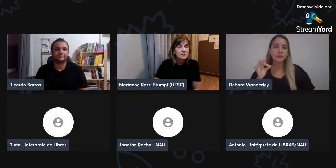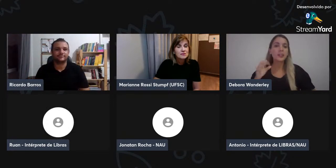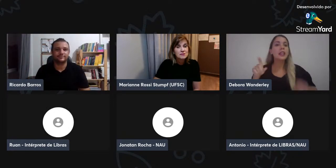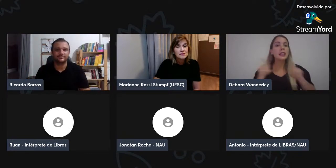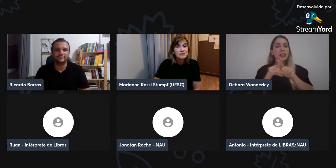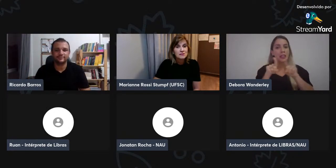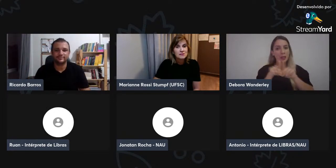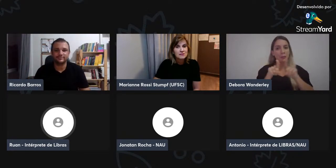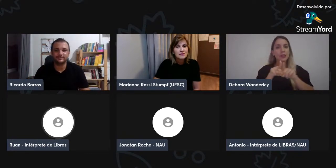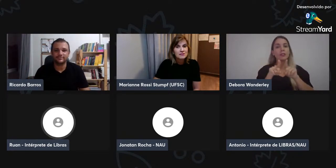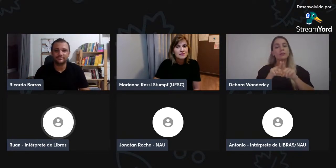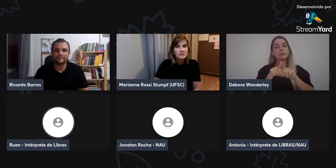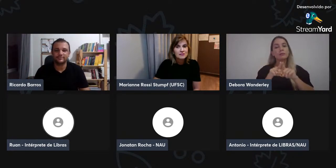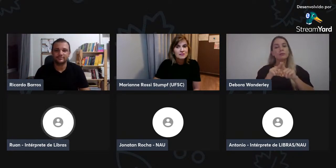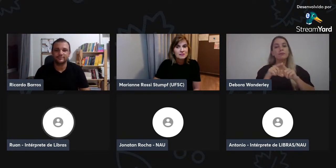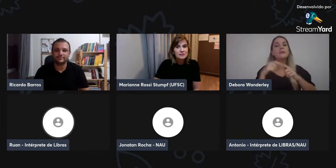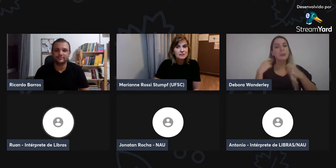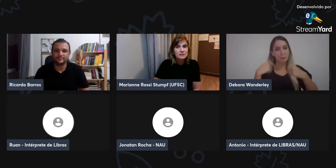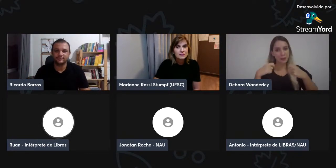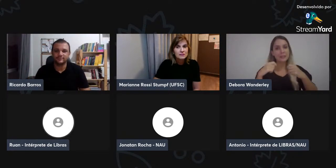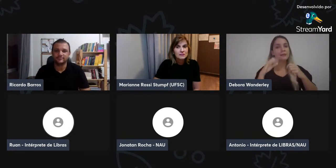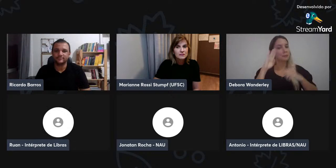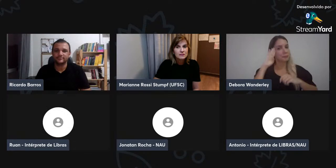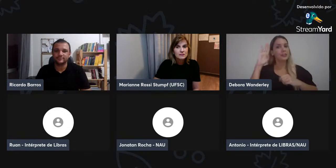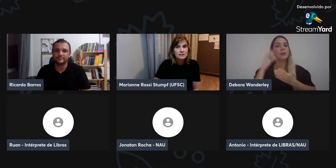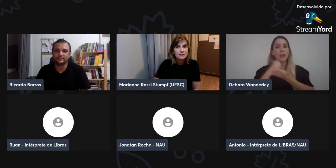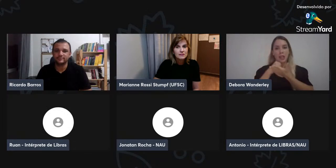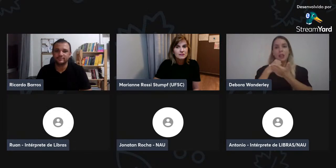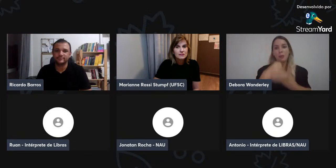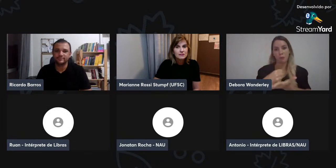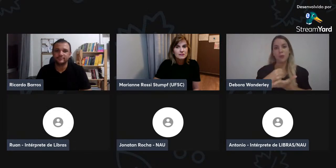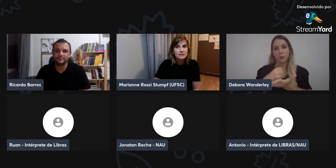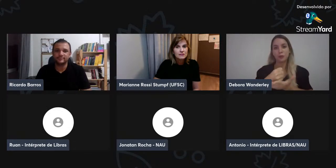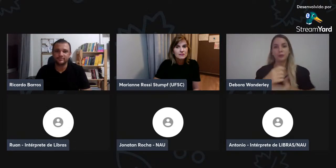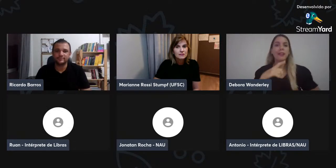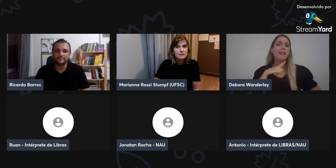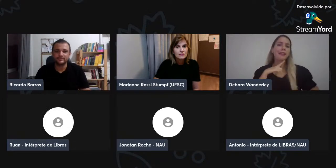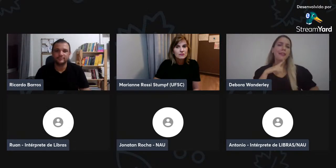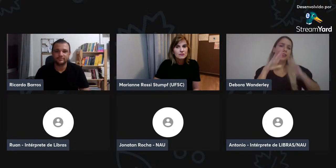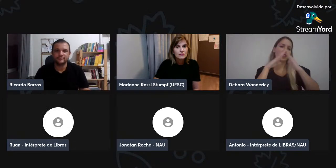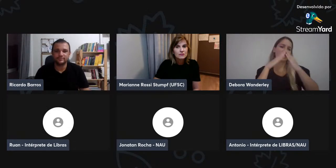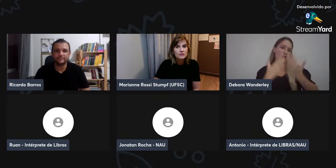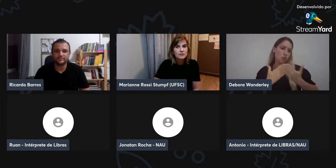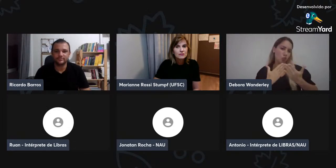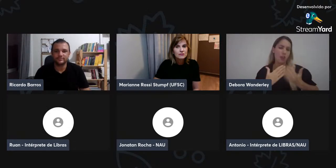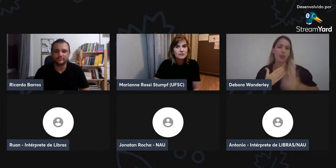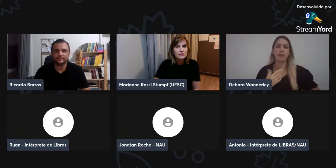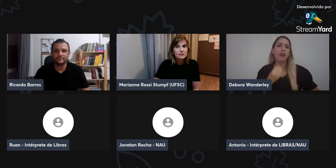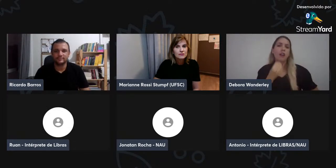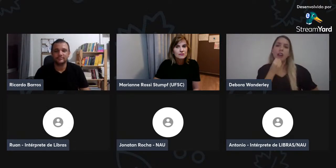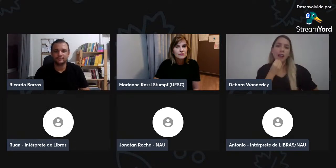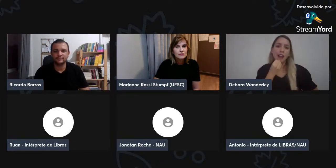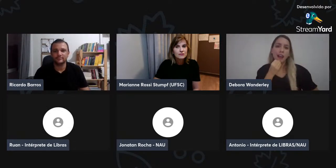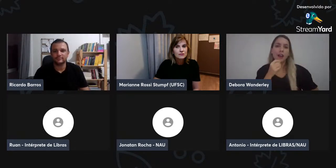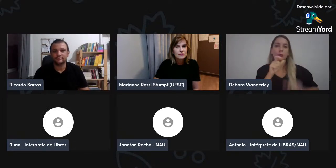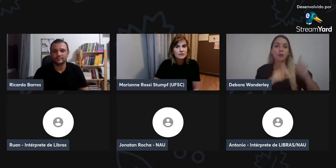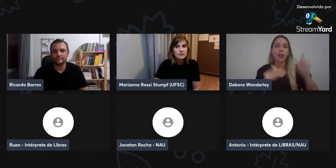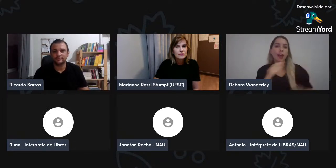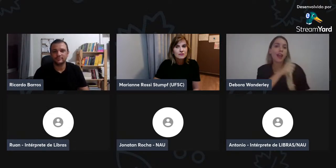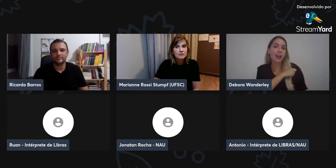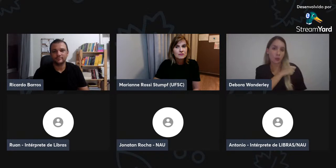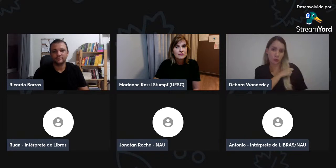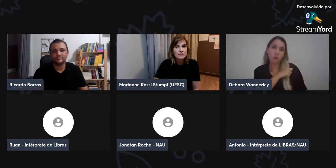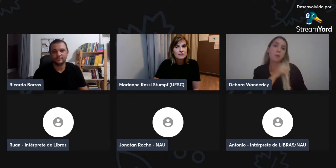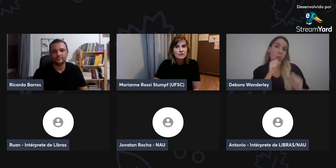acontece esse tipo de situação mesmo? Sim, a gente sempre está aqui para apoiar na